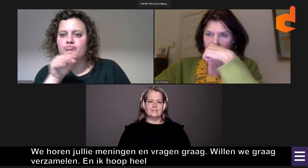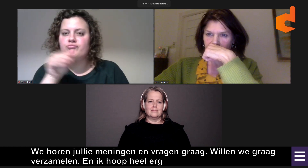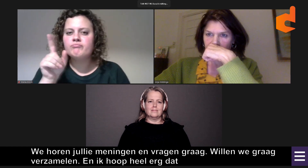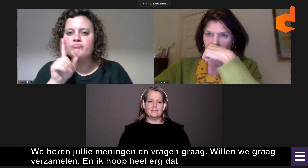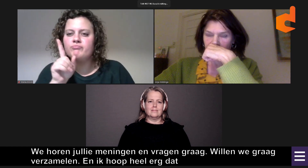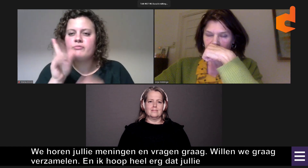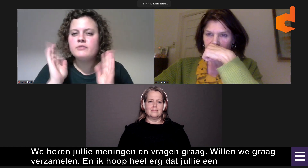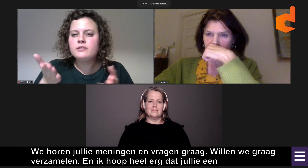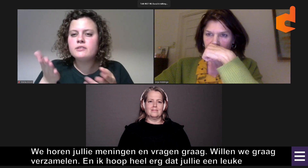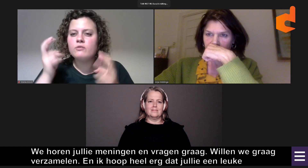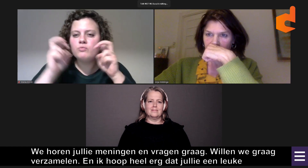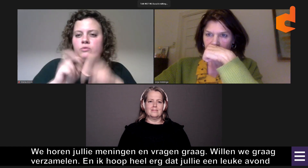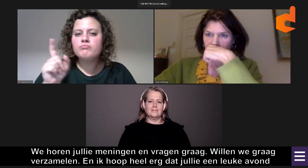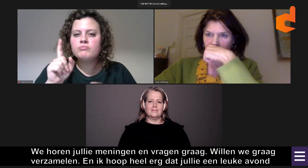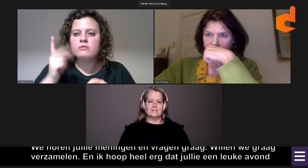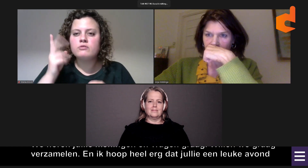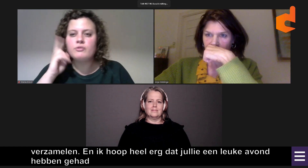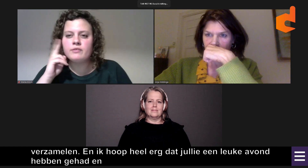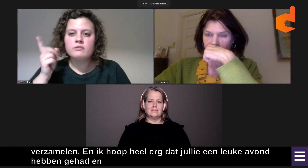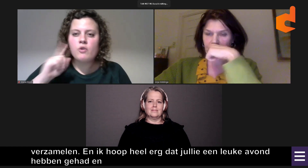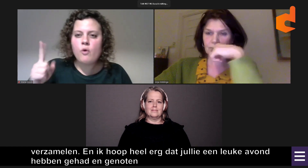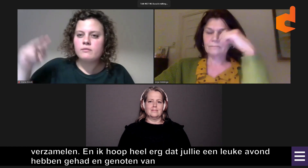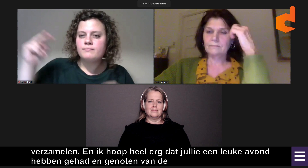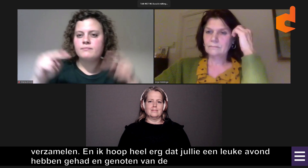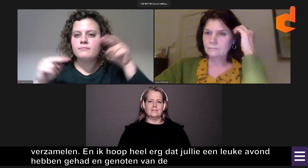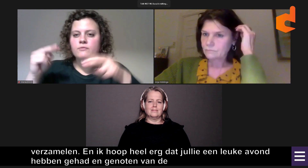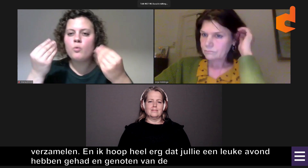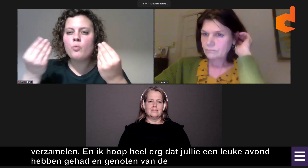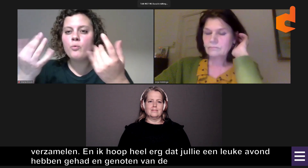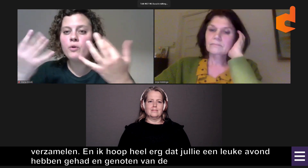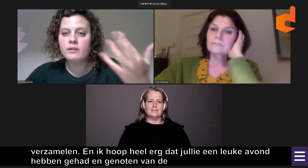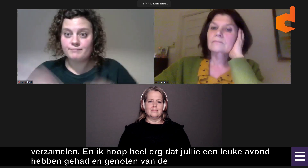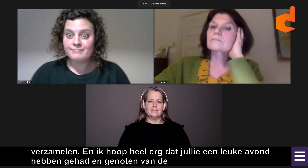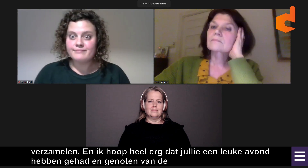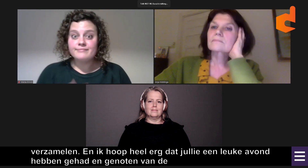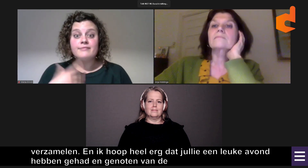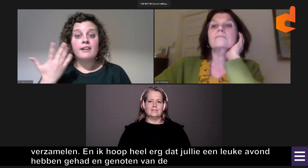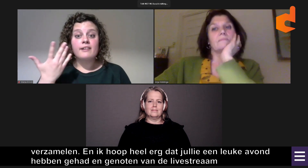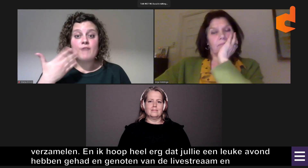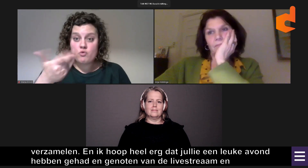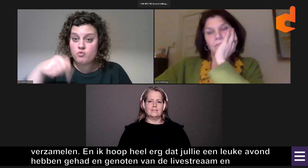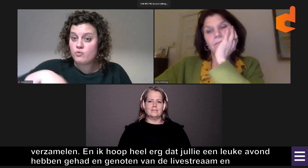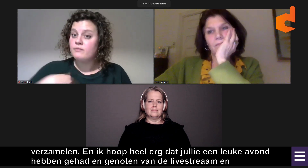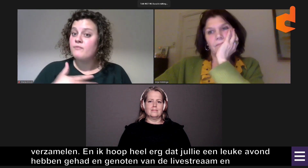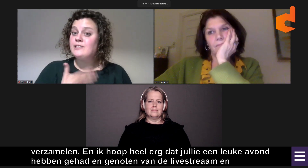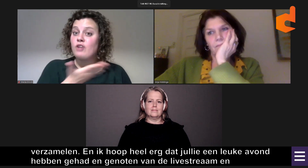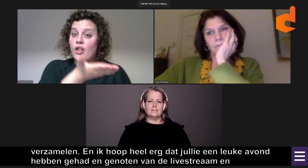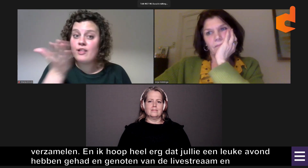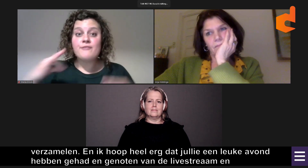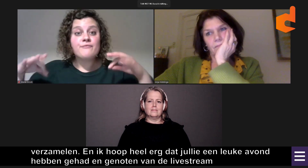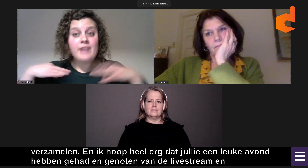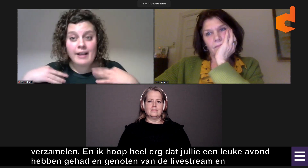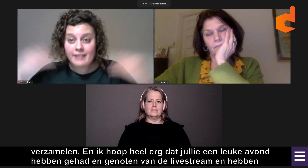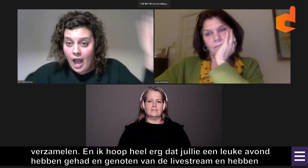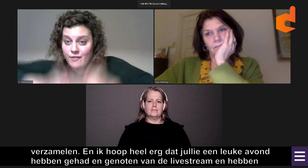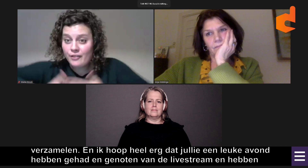leuke avond hebben gehad. Dat jullie hebben genoten van de livestream. En dat jullie hebben kunnen zien hoe er vanuit onderzoek tegen doof en slecht